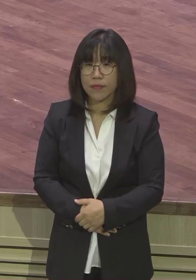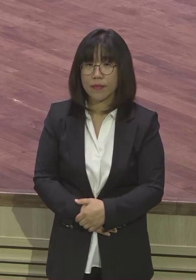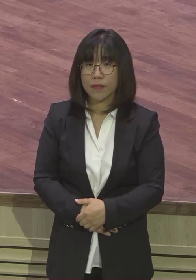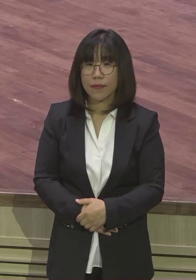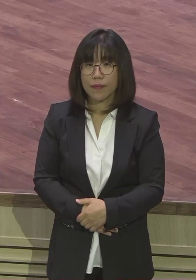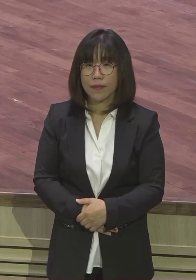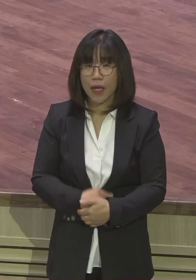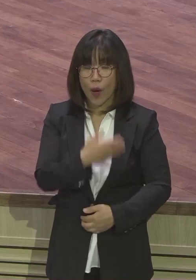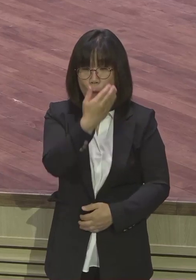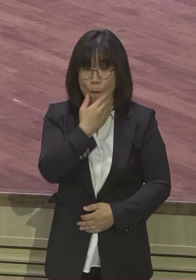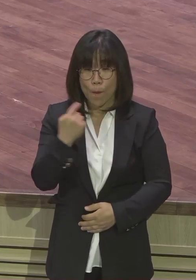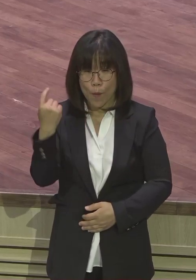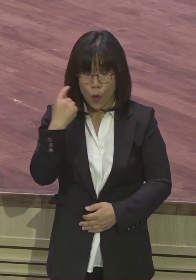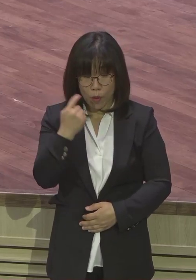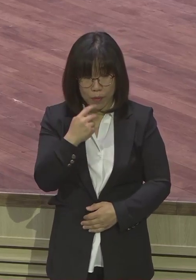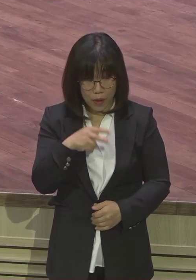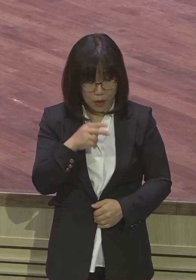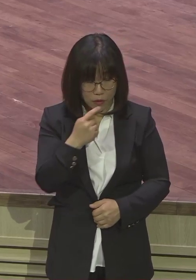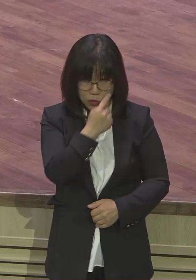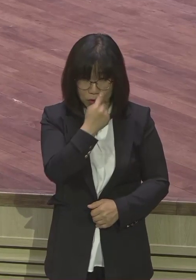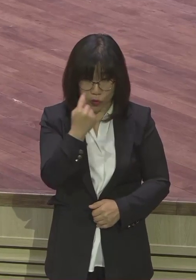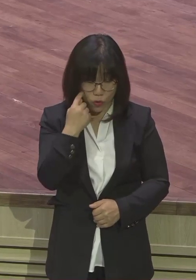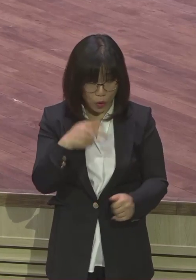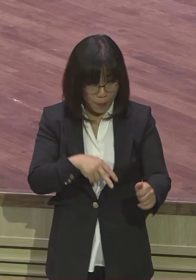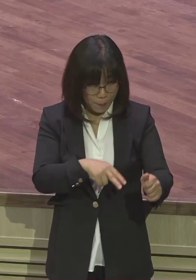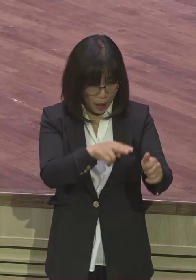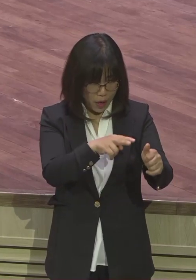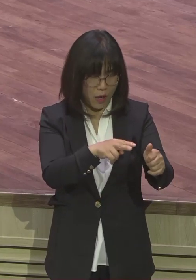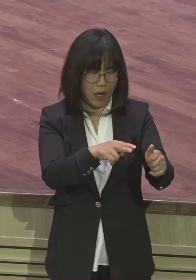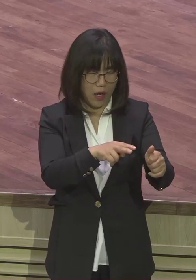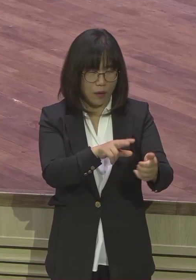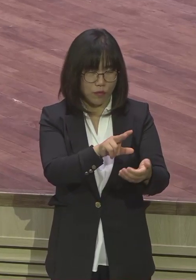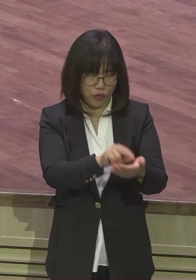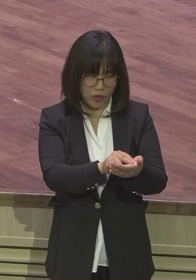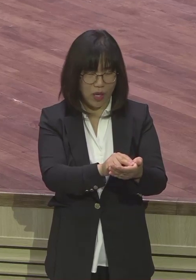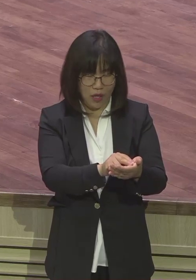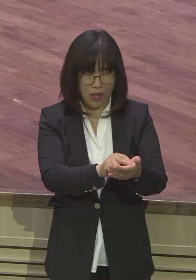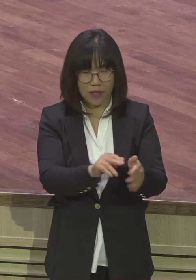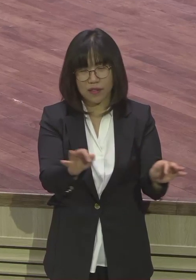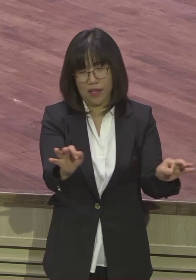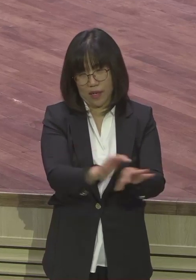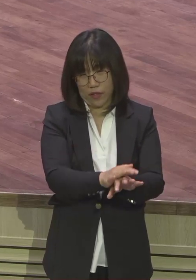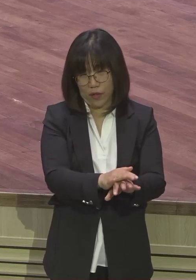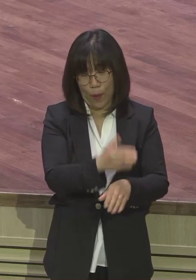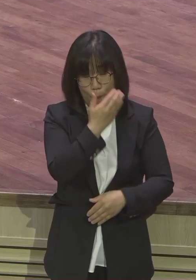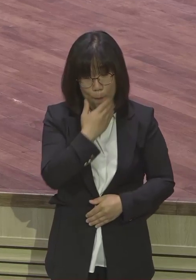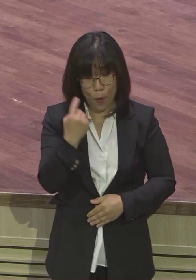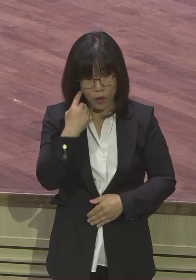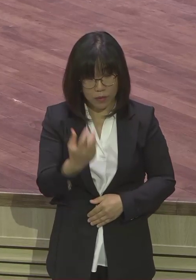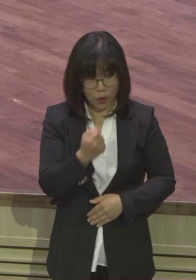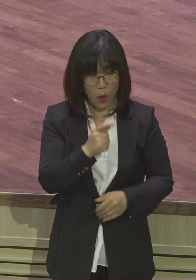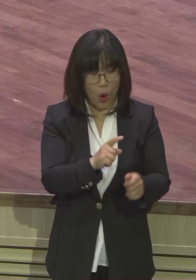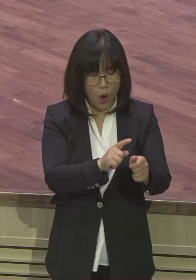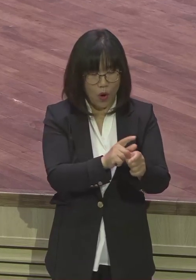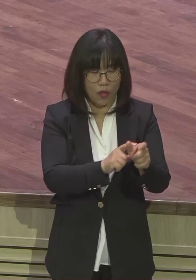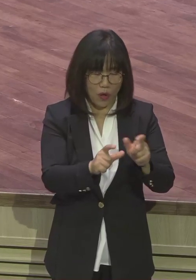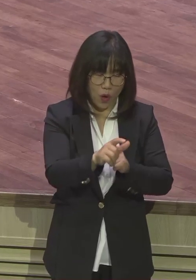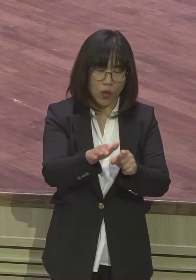문제가 생기더라도 사라지게 되있어요. 보험으로 바라보고 보험을 살리는 거니까요. 보험적 시각 가지고.